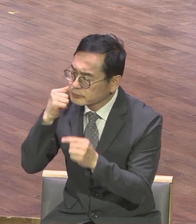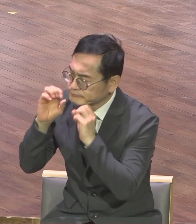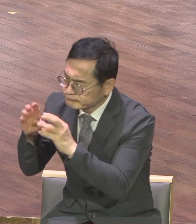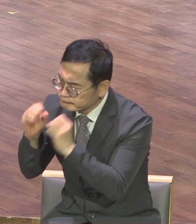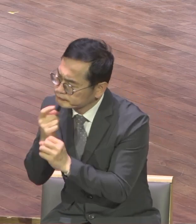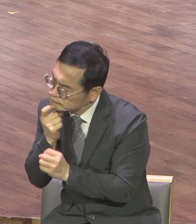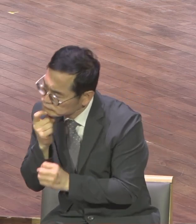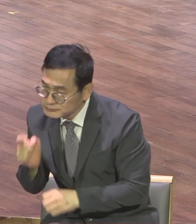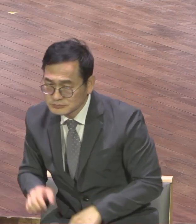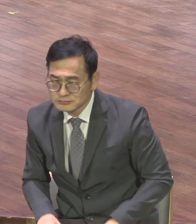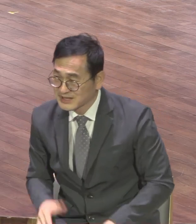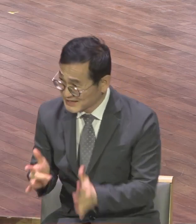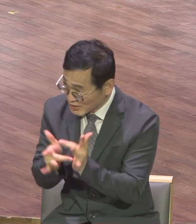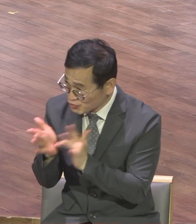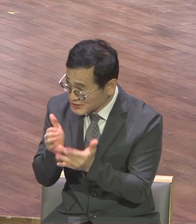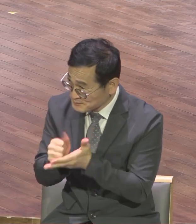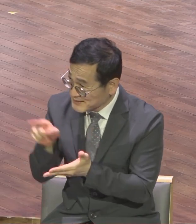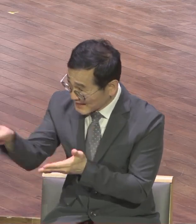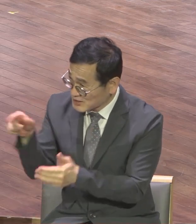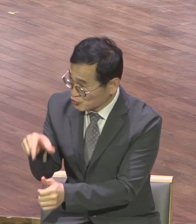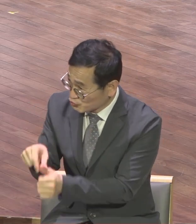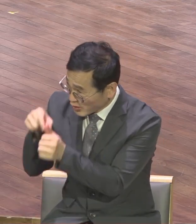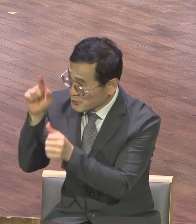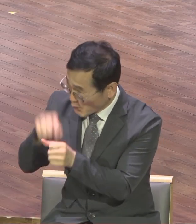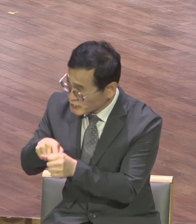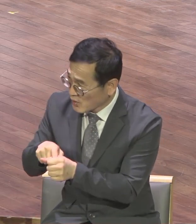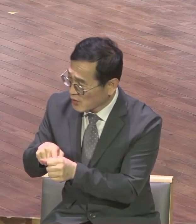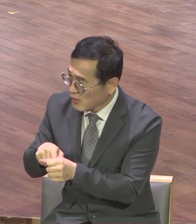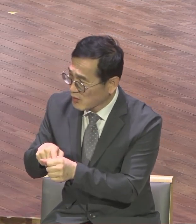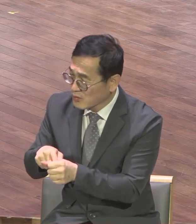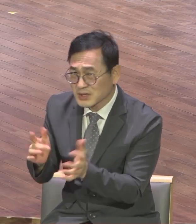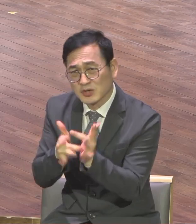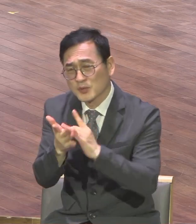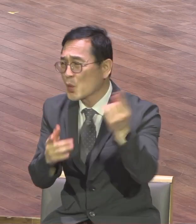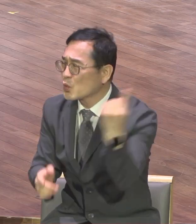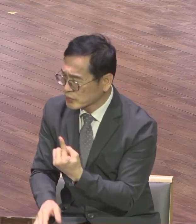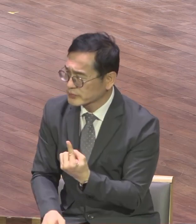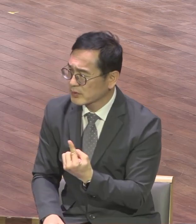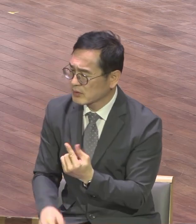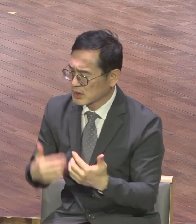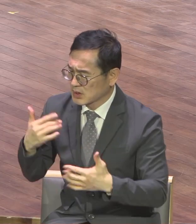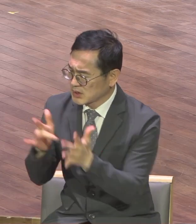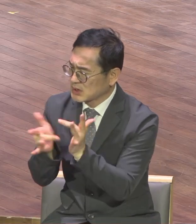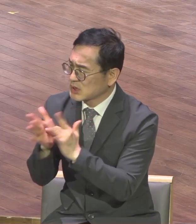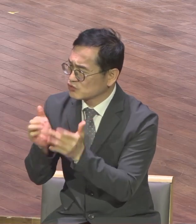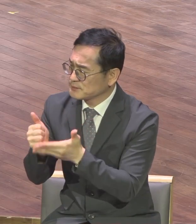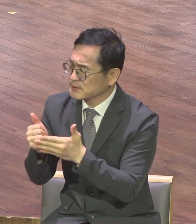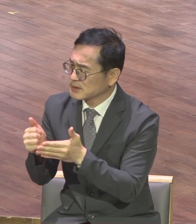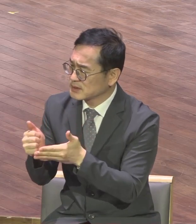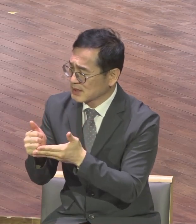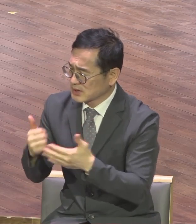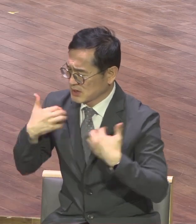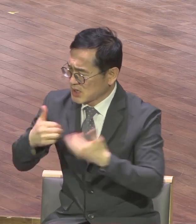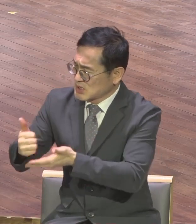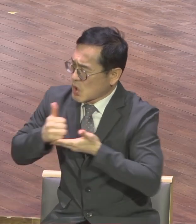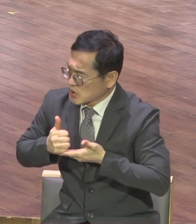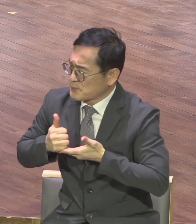예수님이 당신을 구원하여 그리스도로 오셔서 설명하고 영접기도 하자 손 딱 잡고 영접기도 하자 따라서 정확하게 따라